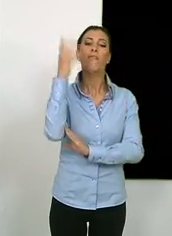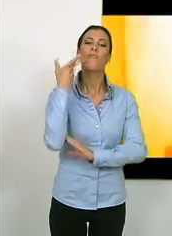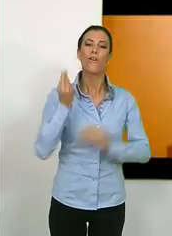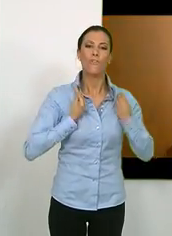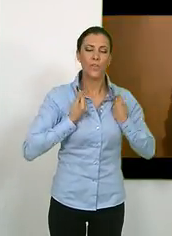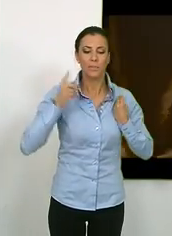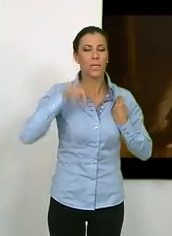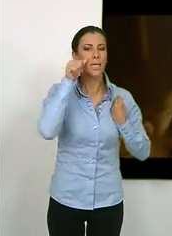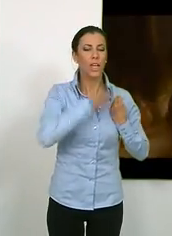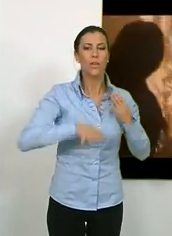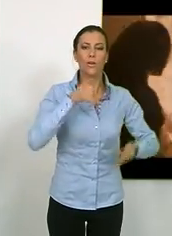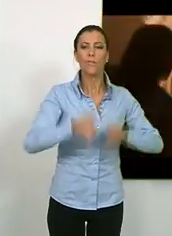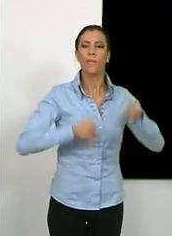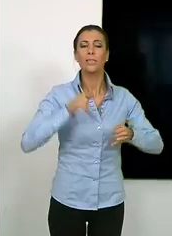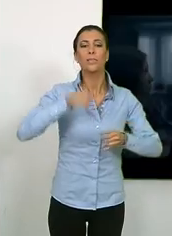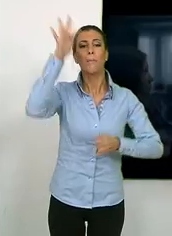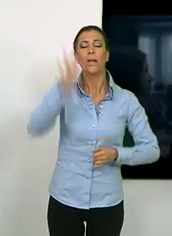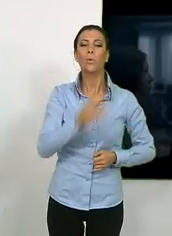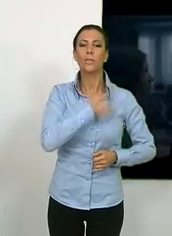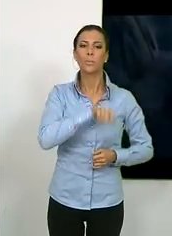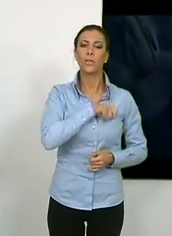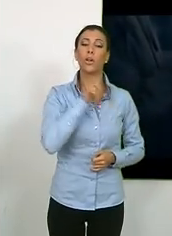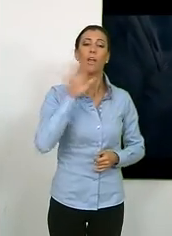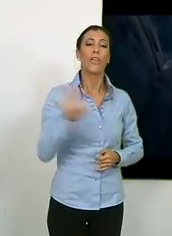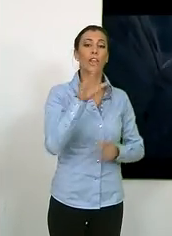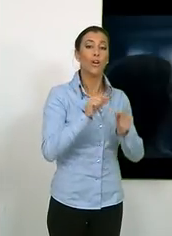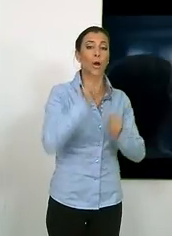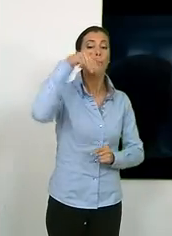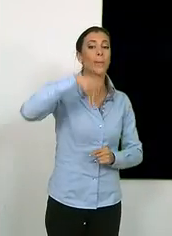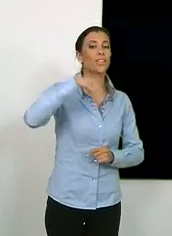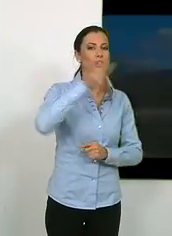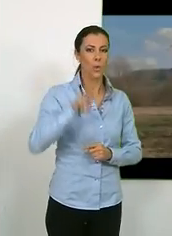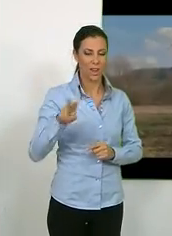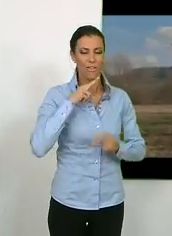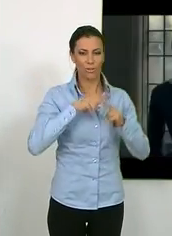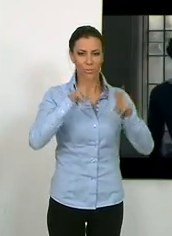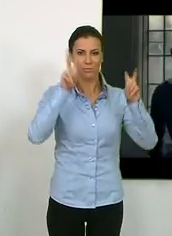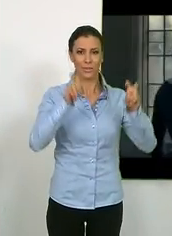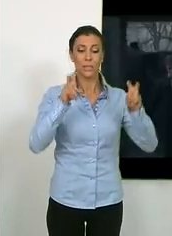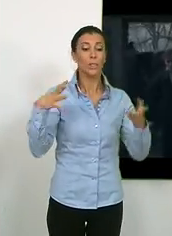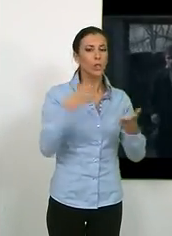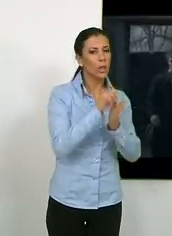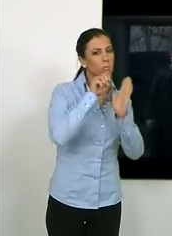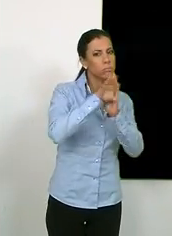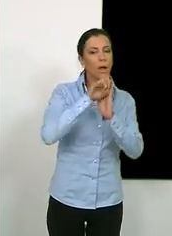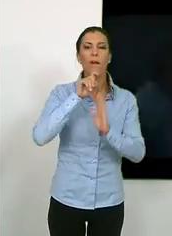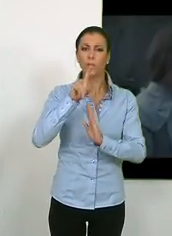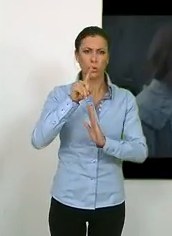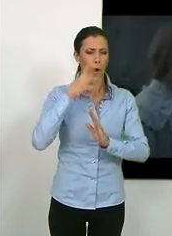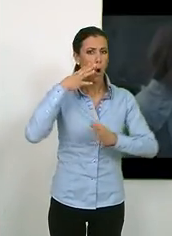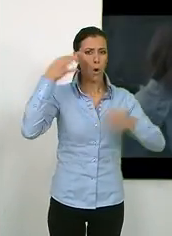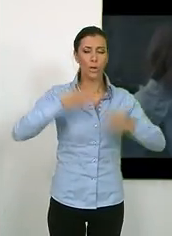El Niño de la Bicicleta y la película española, 5 metros cuadrados. Todas las cintas se exhiben en versión